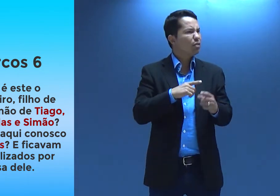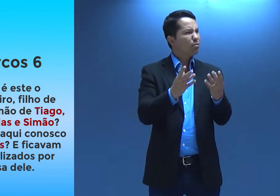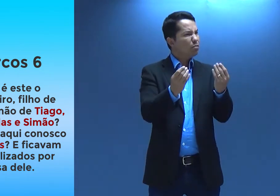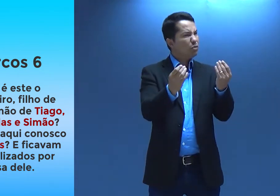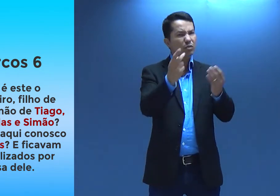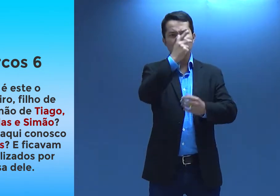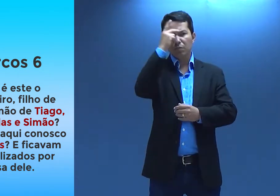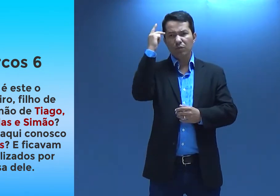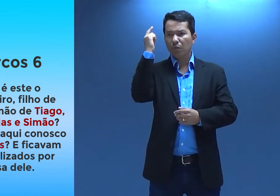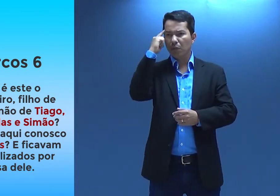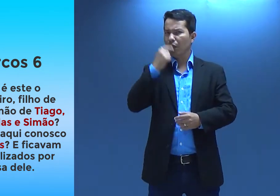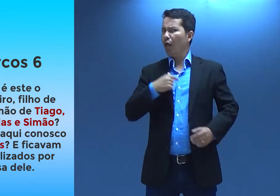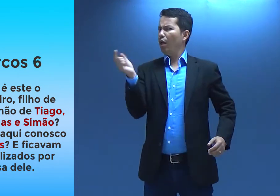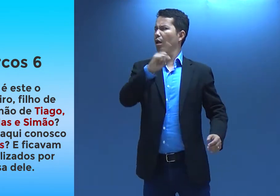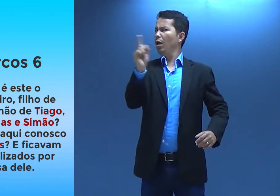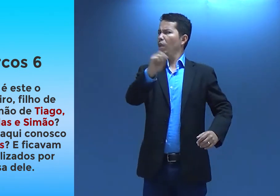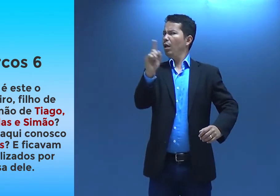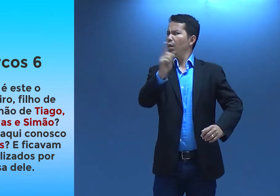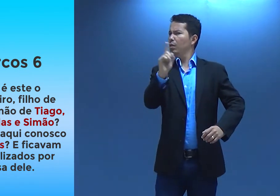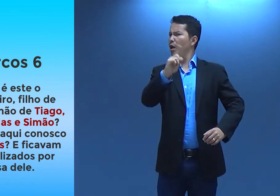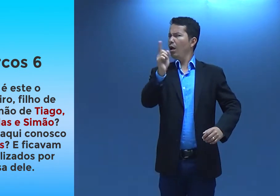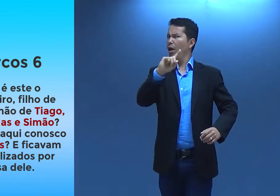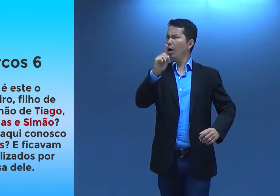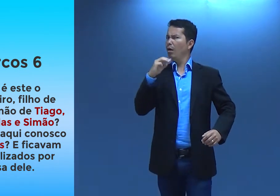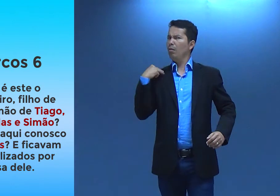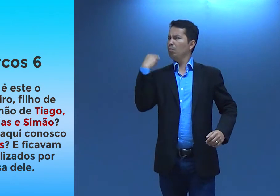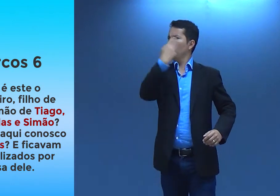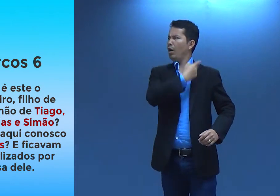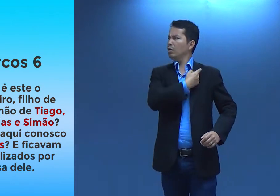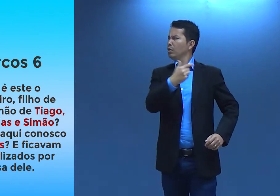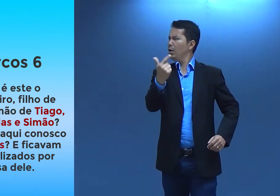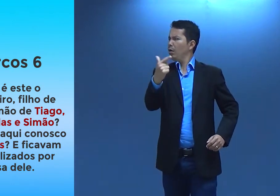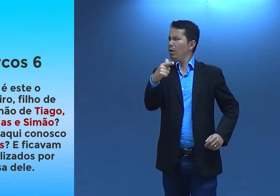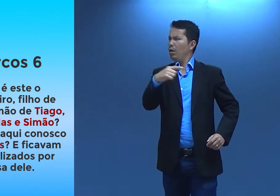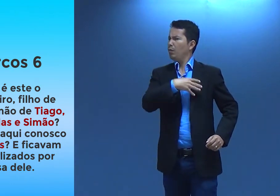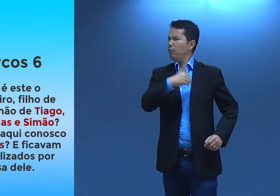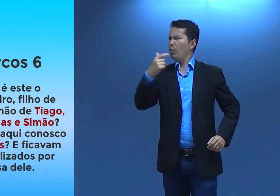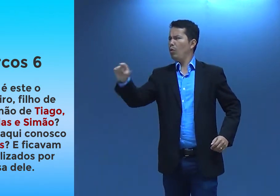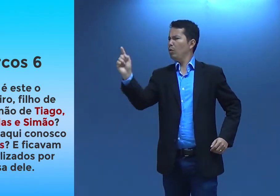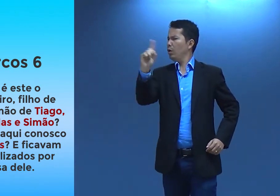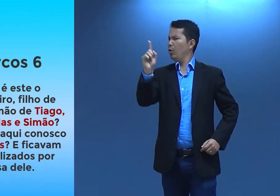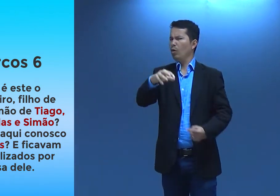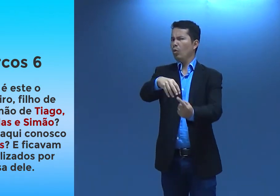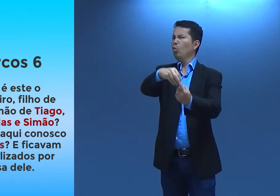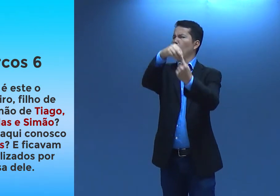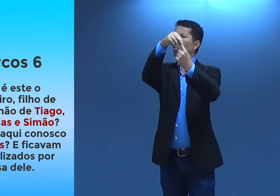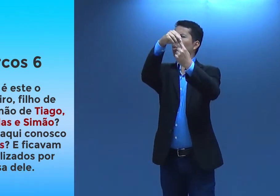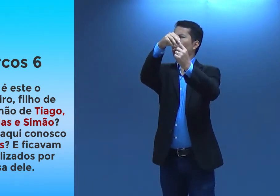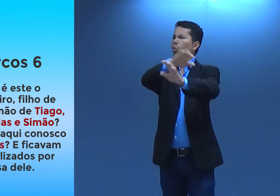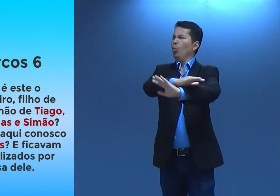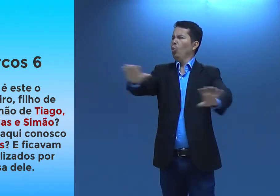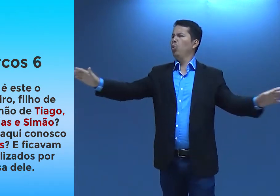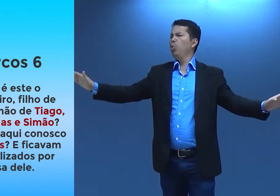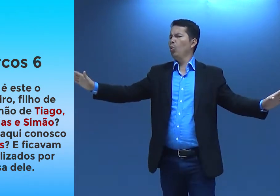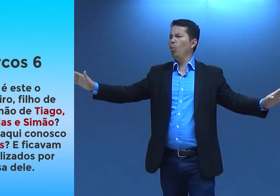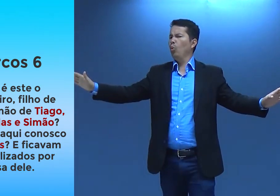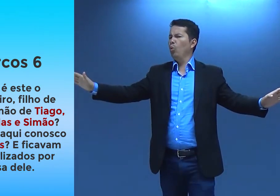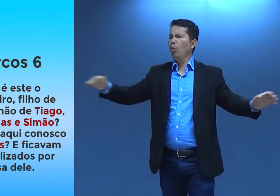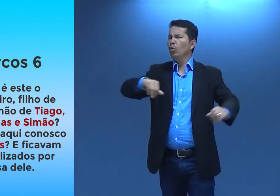Né? Porque tem muitas pessoas... Não, claro que não. Maria não teve nem outros filhos. O único foi